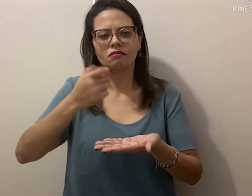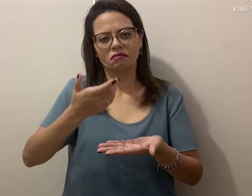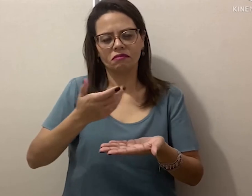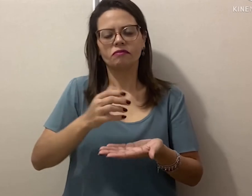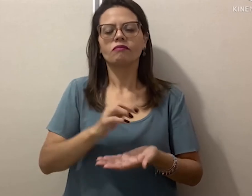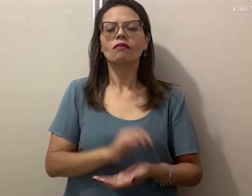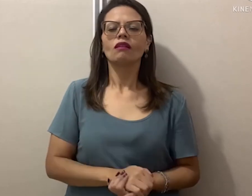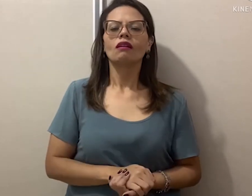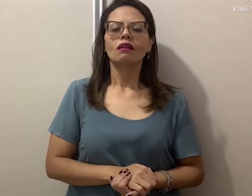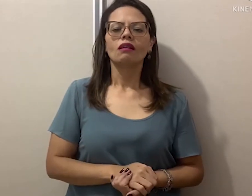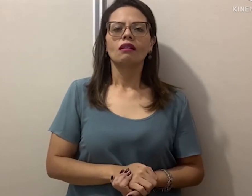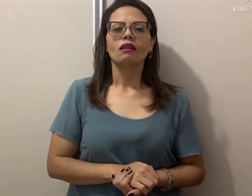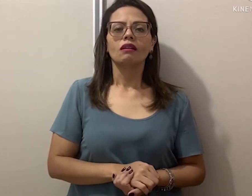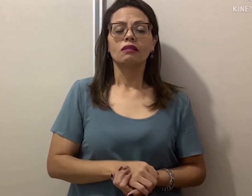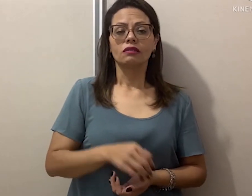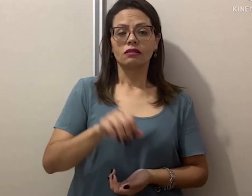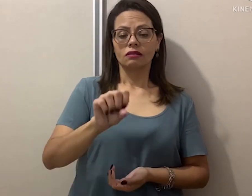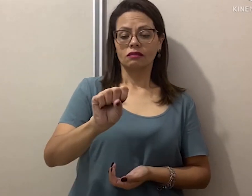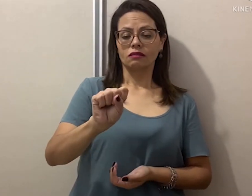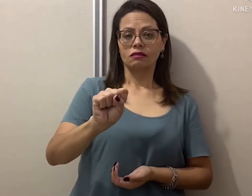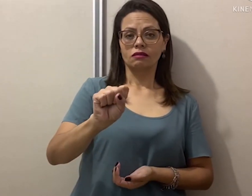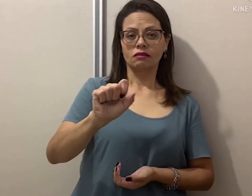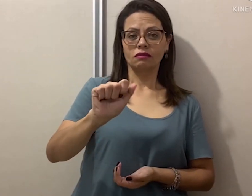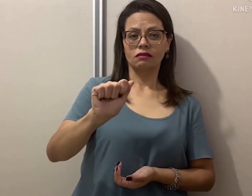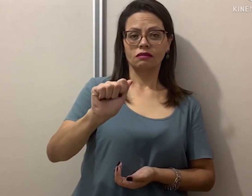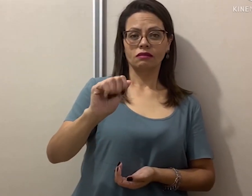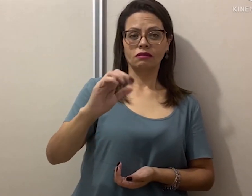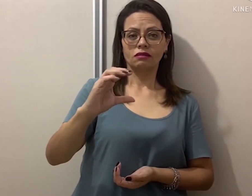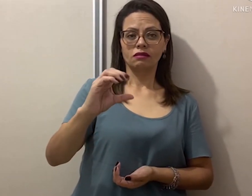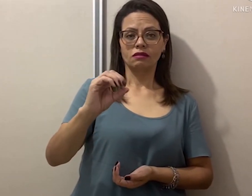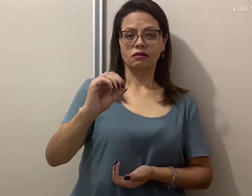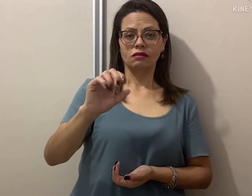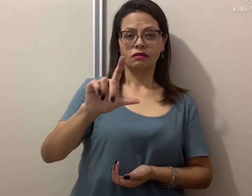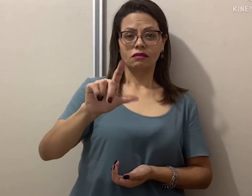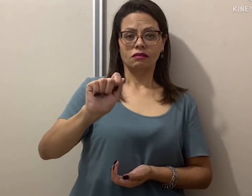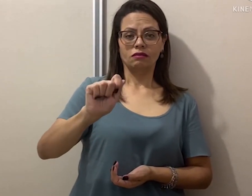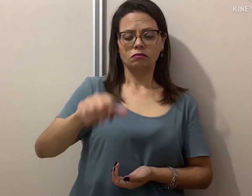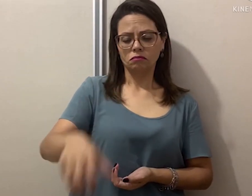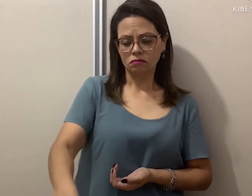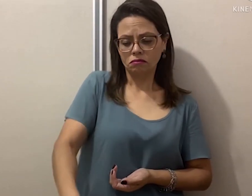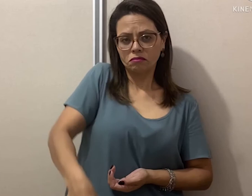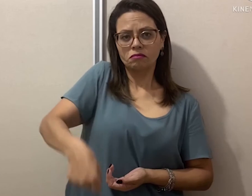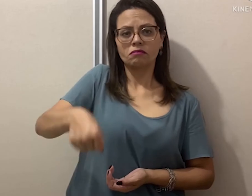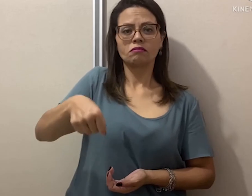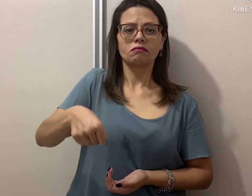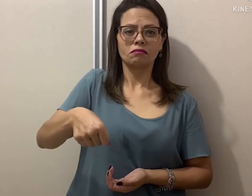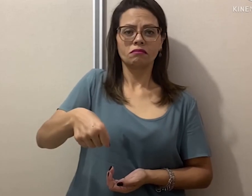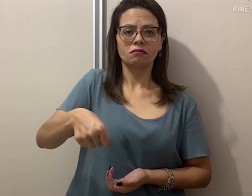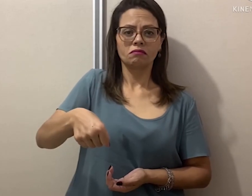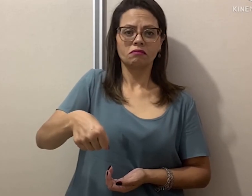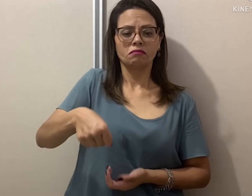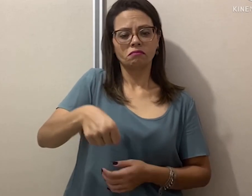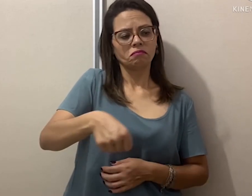sacola,